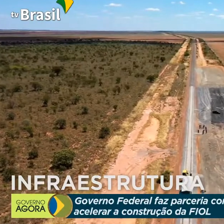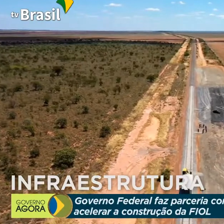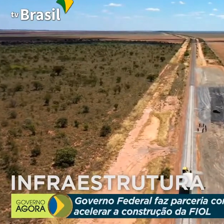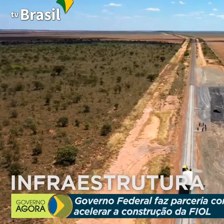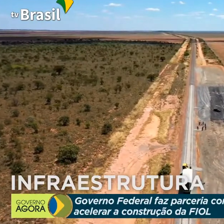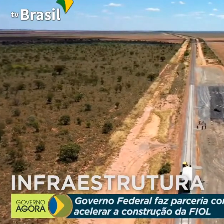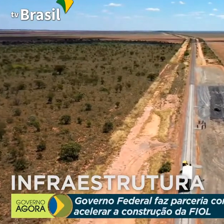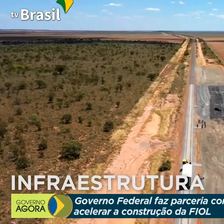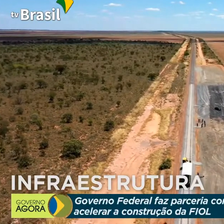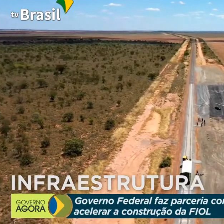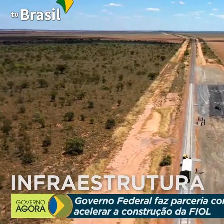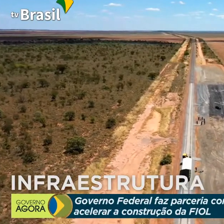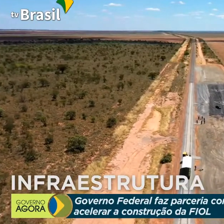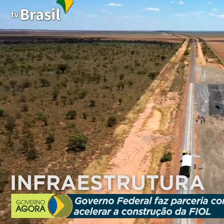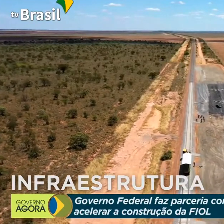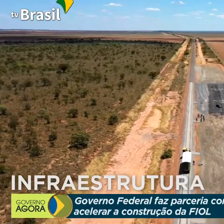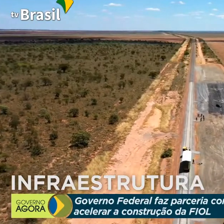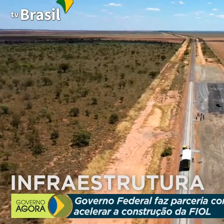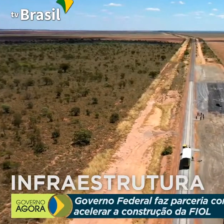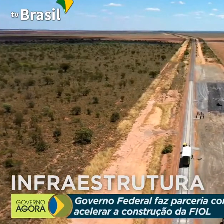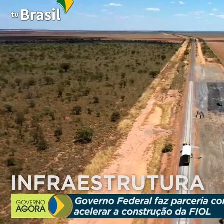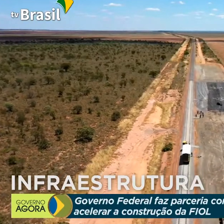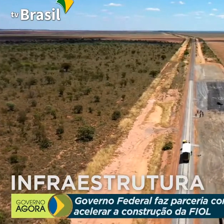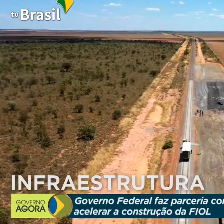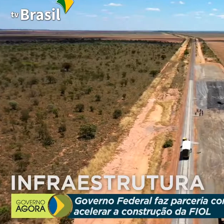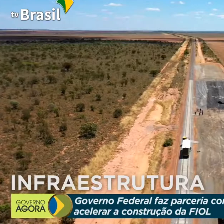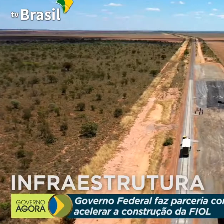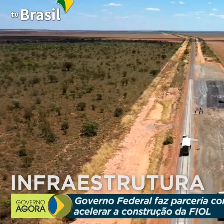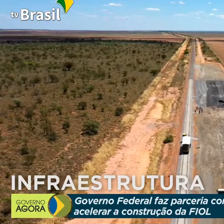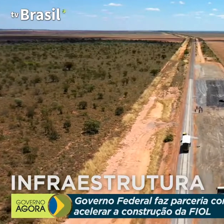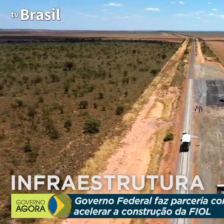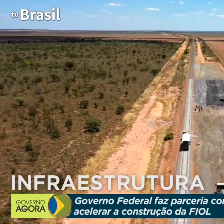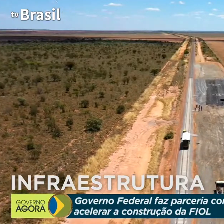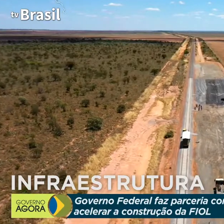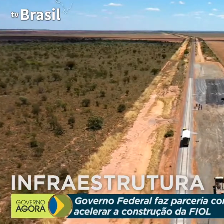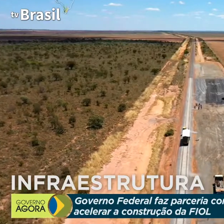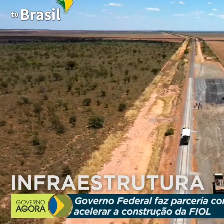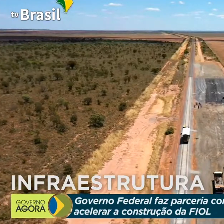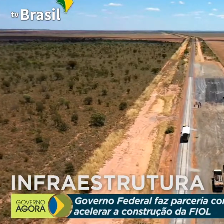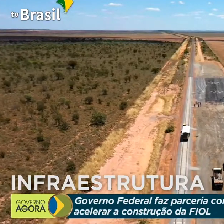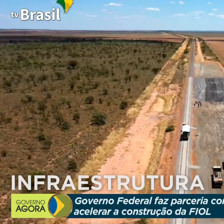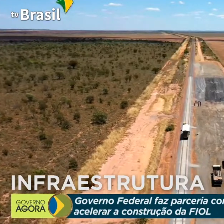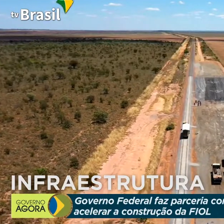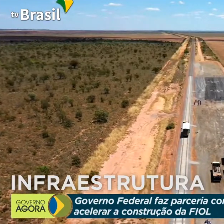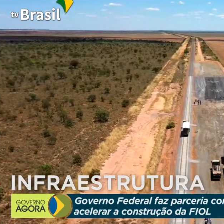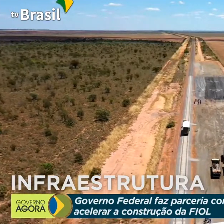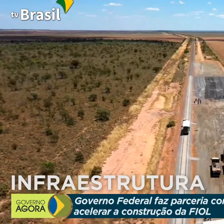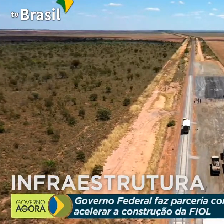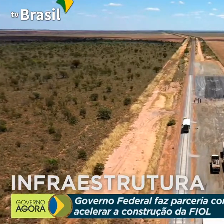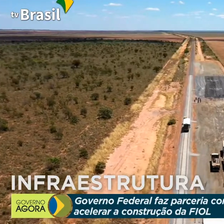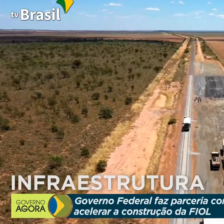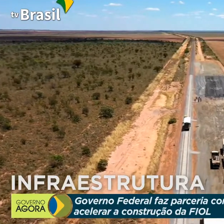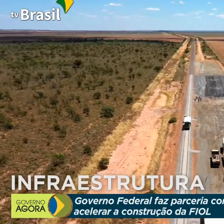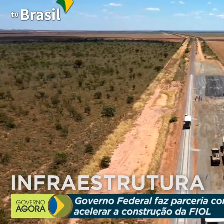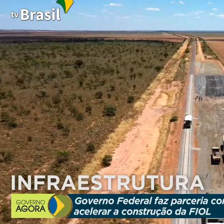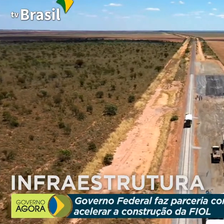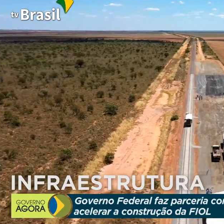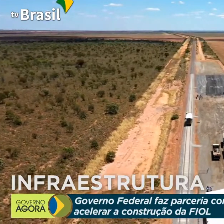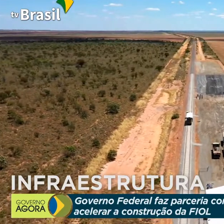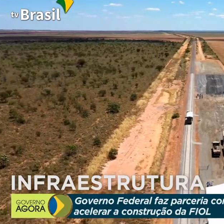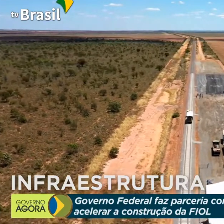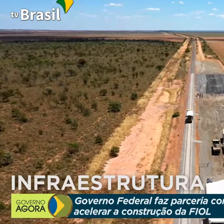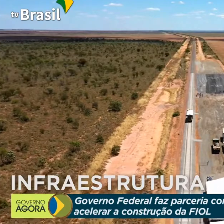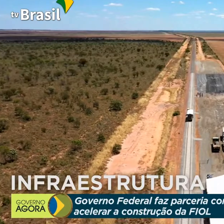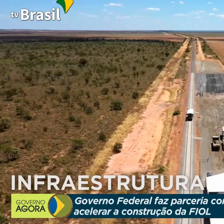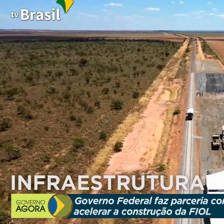Ela vai acontecer porque nós vamos usar a outorga da ferrovia centro-atlântica, na prorrogação